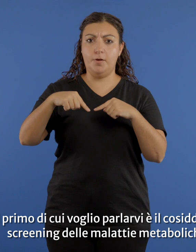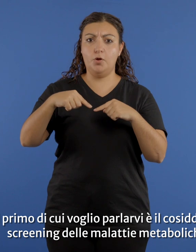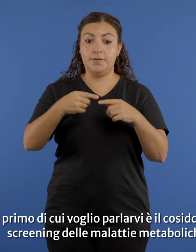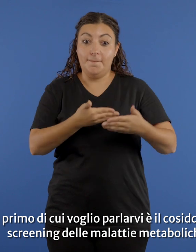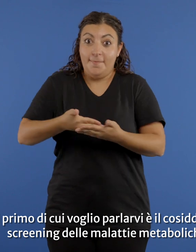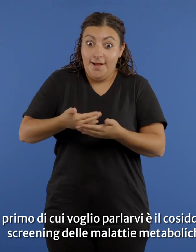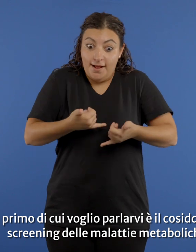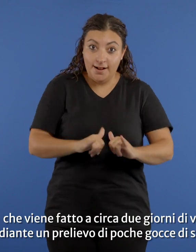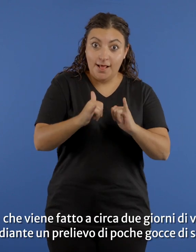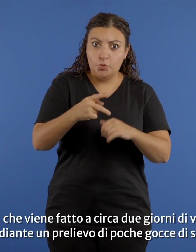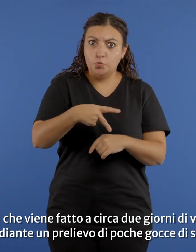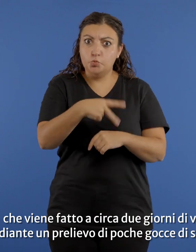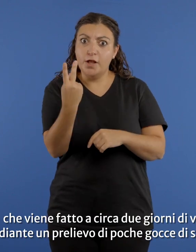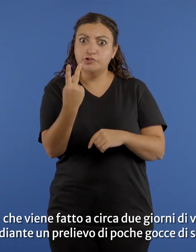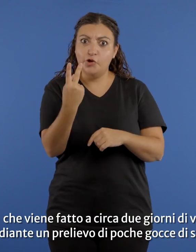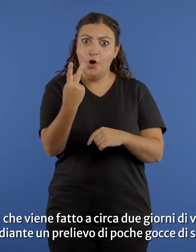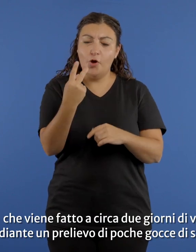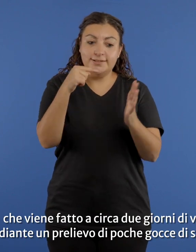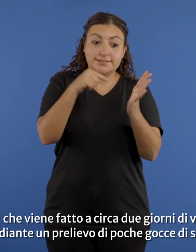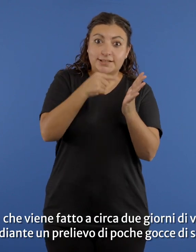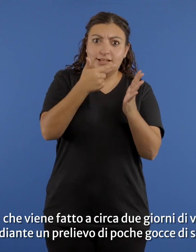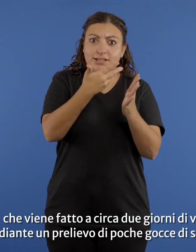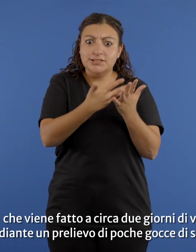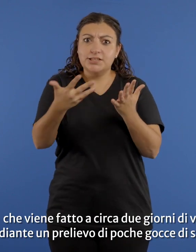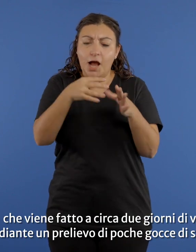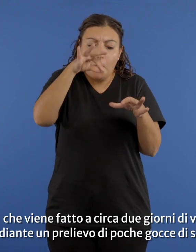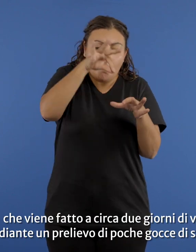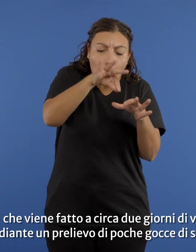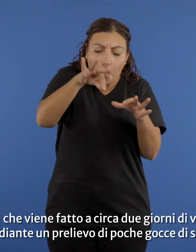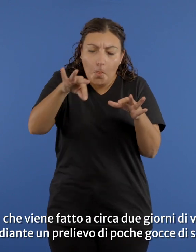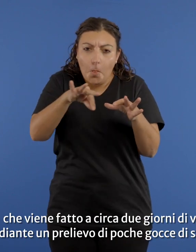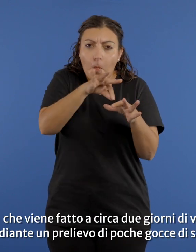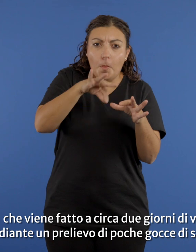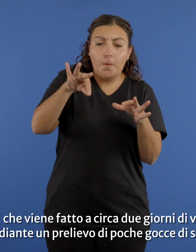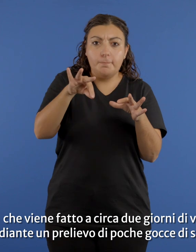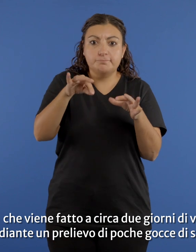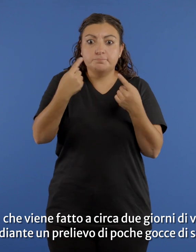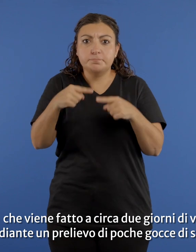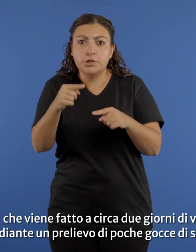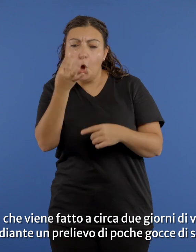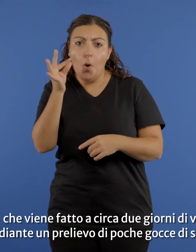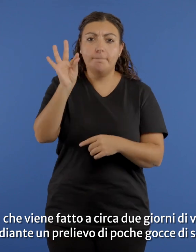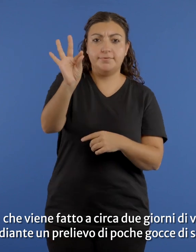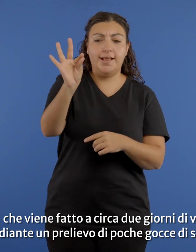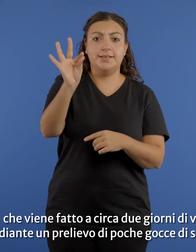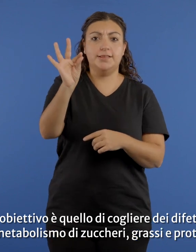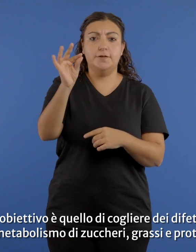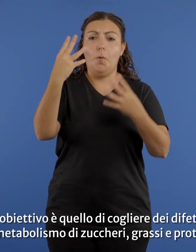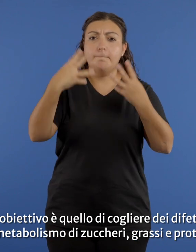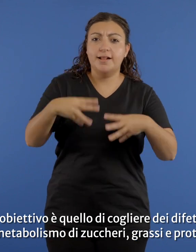metaboliche, che viene fatto a circa due giorni di vita, mediante un prelievo di poche gocce di sangue. L'obiettivo